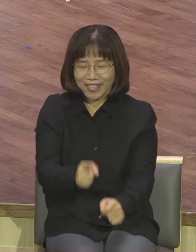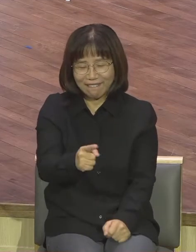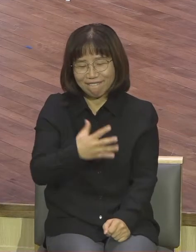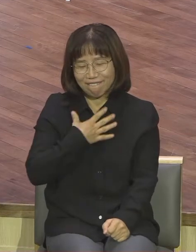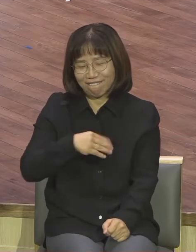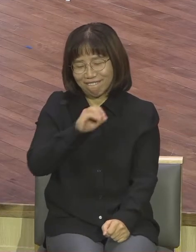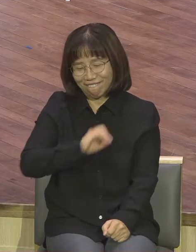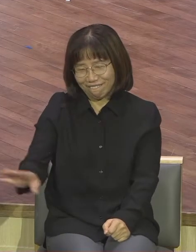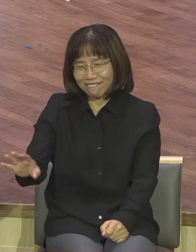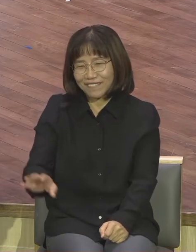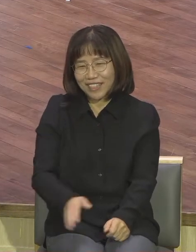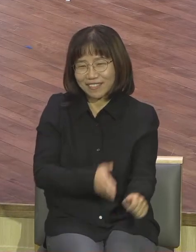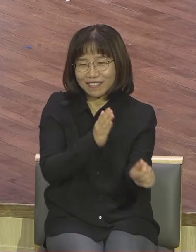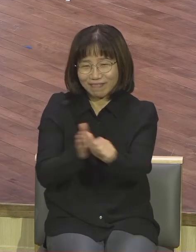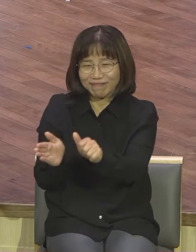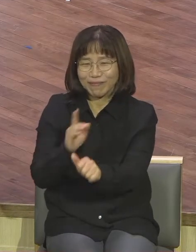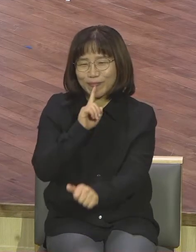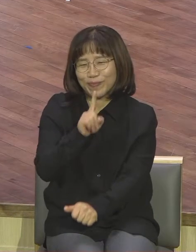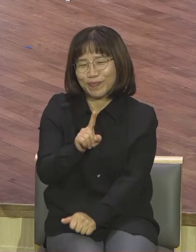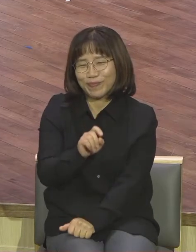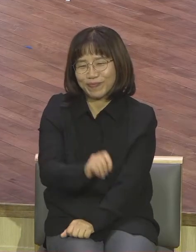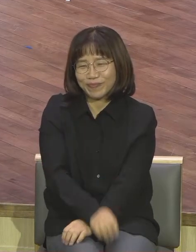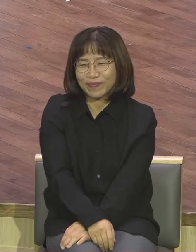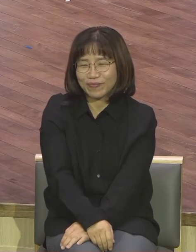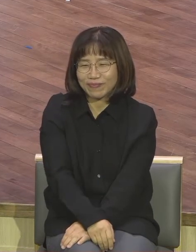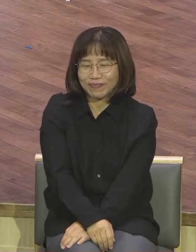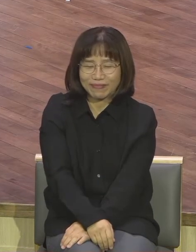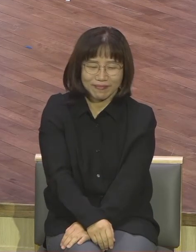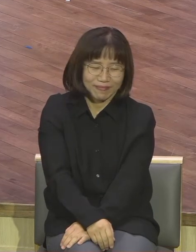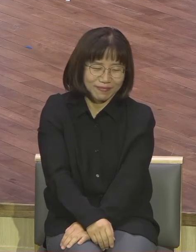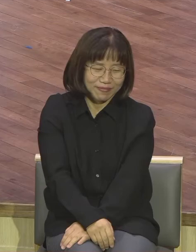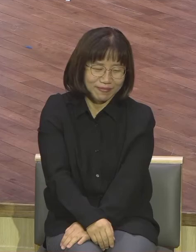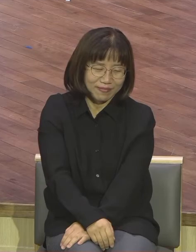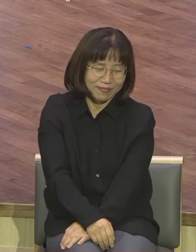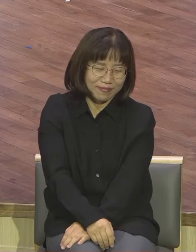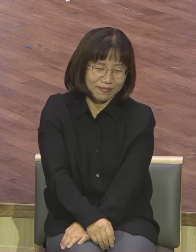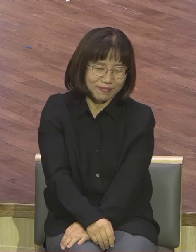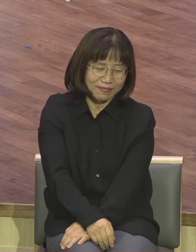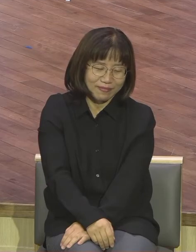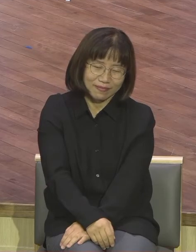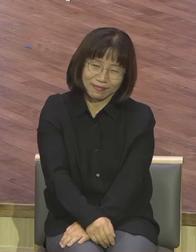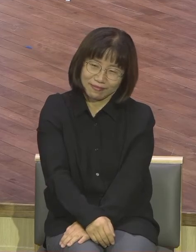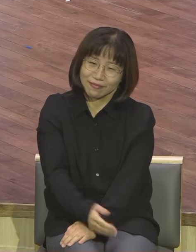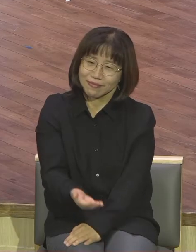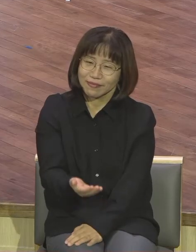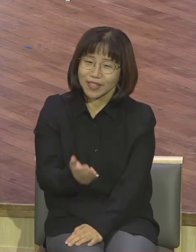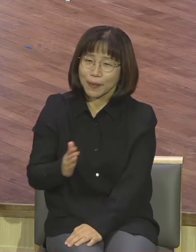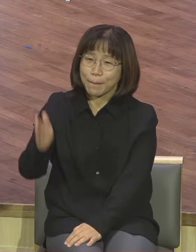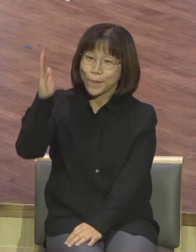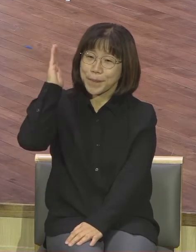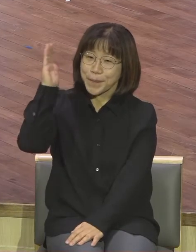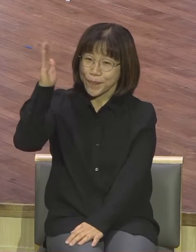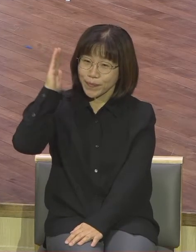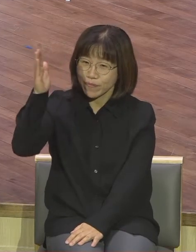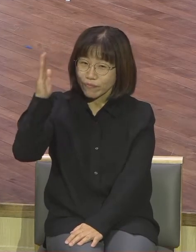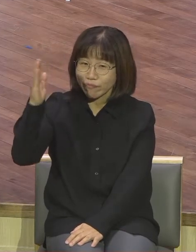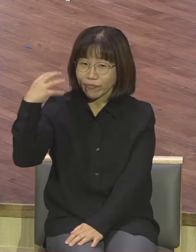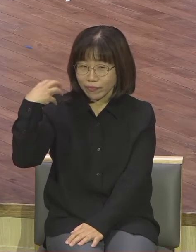메신저야 머리부터 발끝까지 메시지야